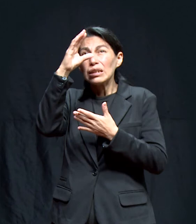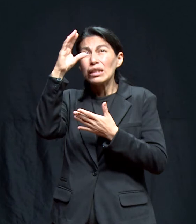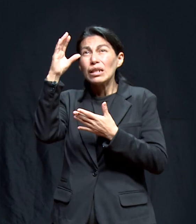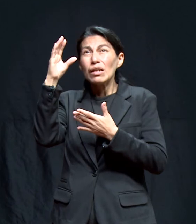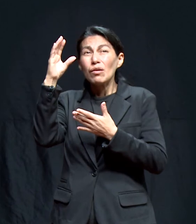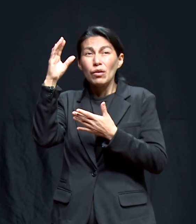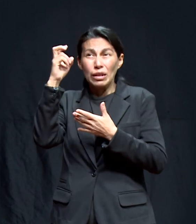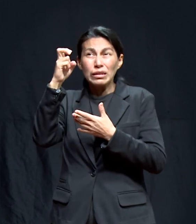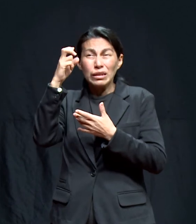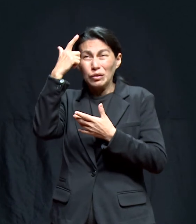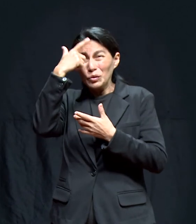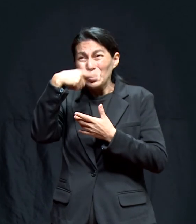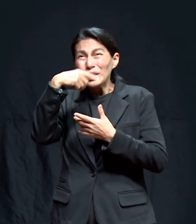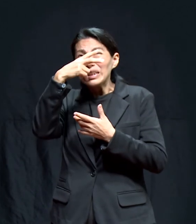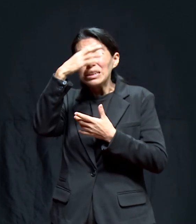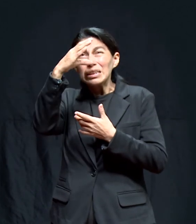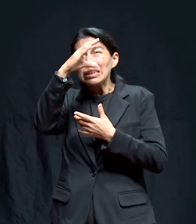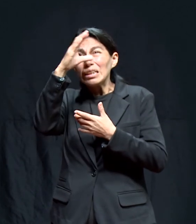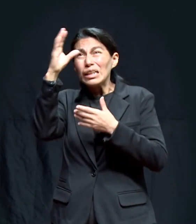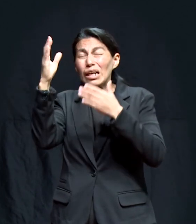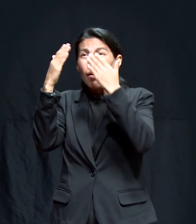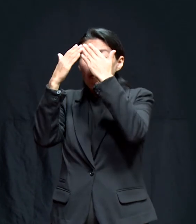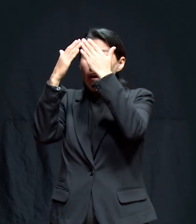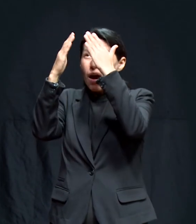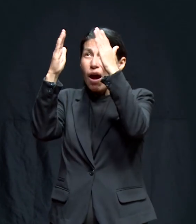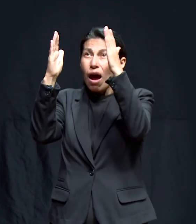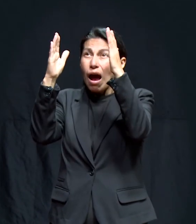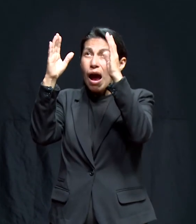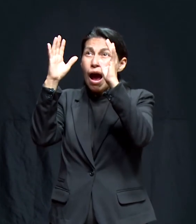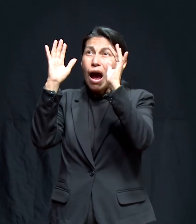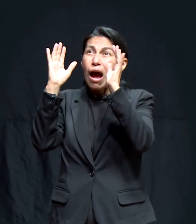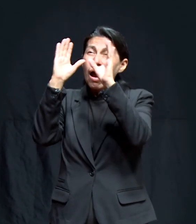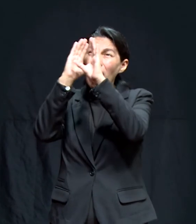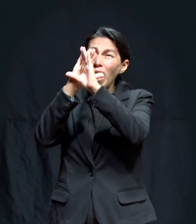En aquella noche. En el cielo. cielo. Ajá.